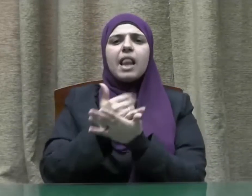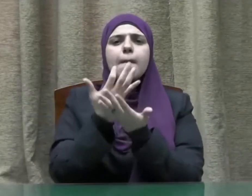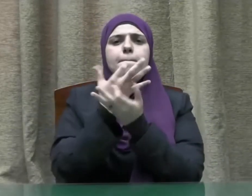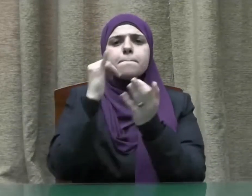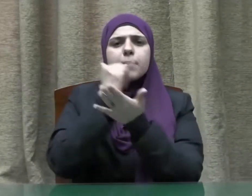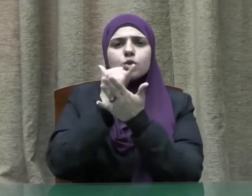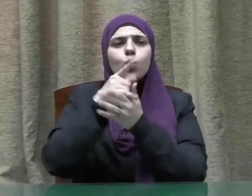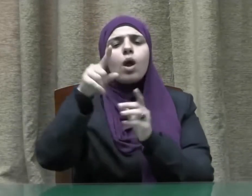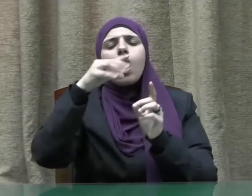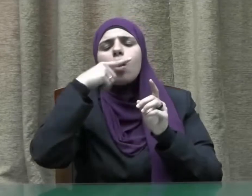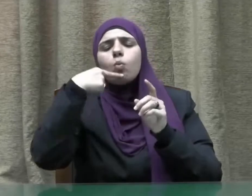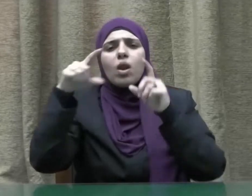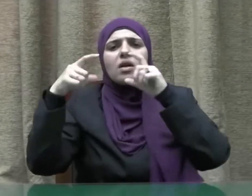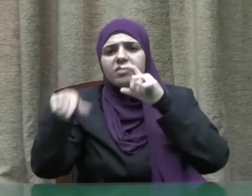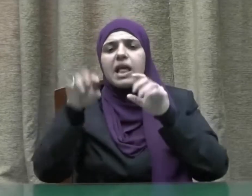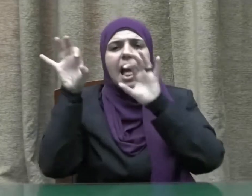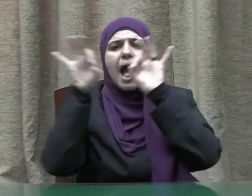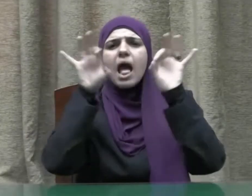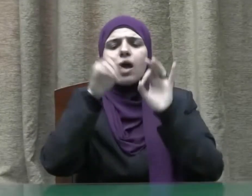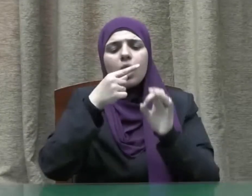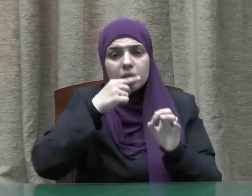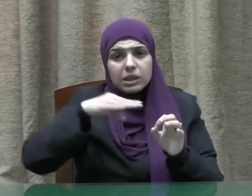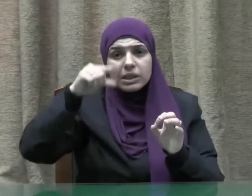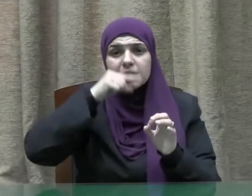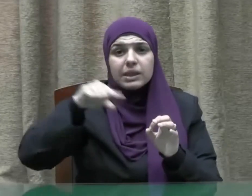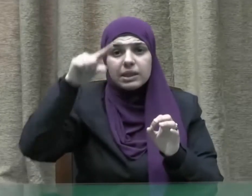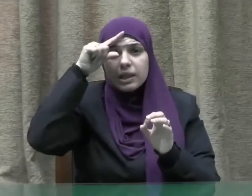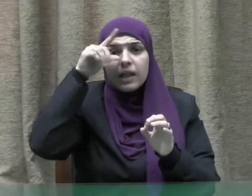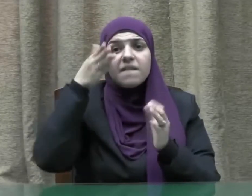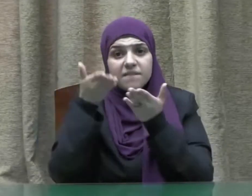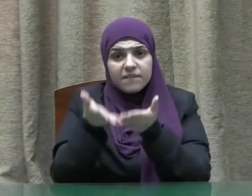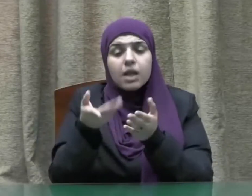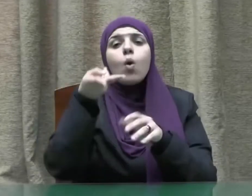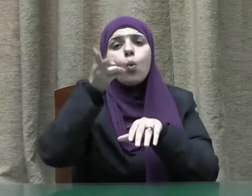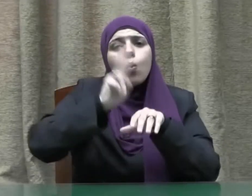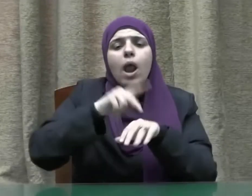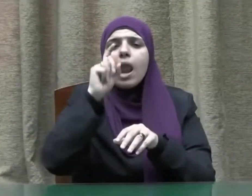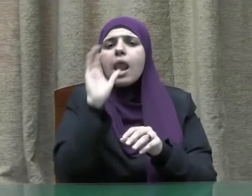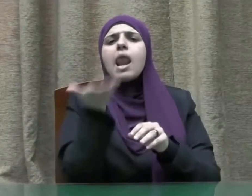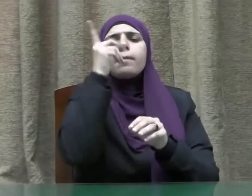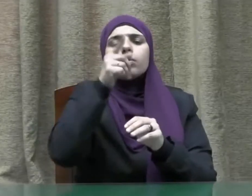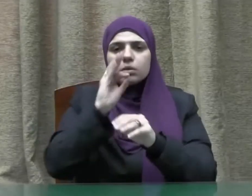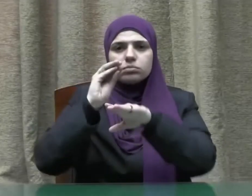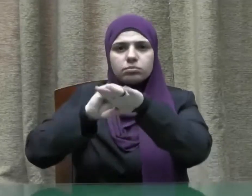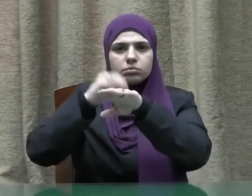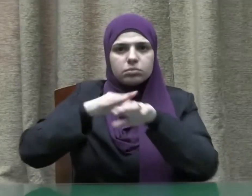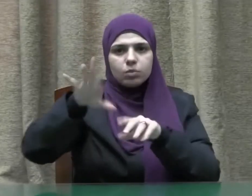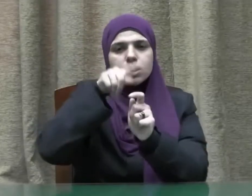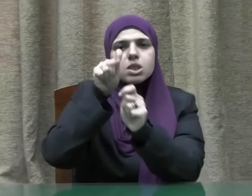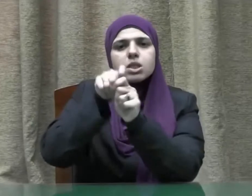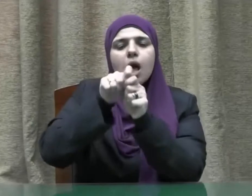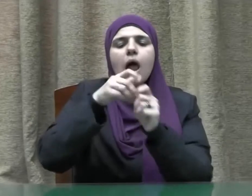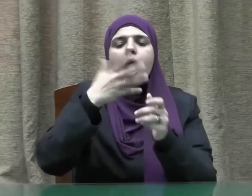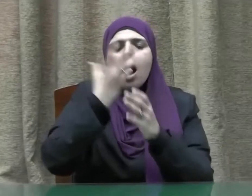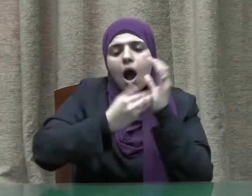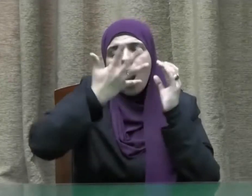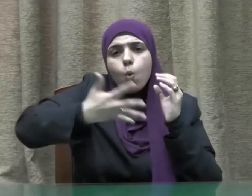جاءت النصوص القرآنية والنبوية تحثنا وتدعونا إلى إصلاح أحوال